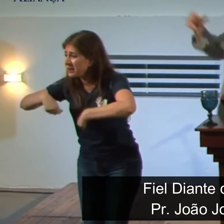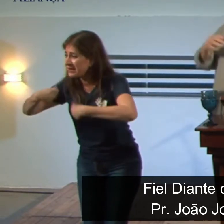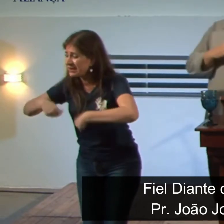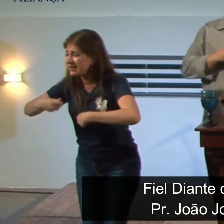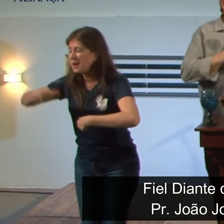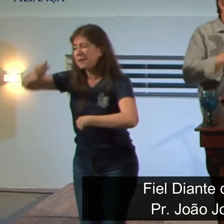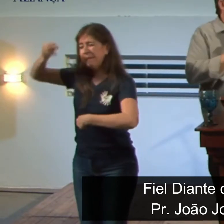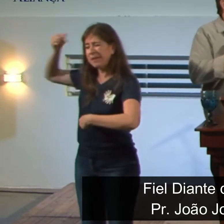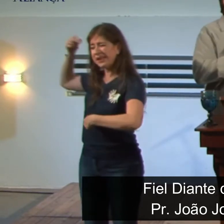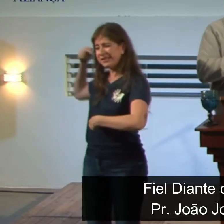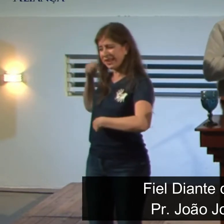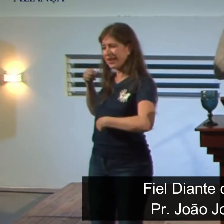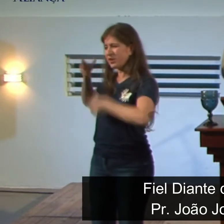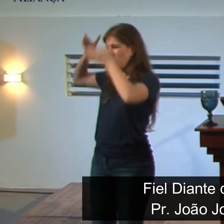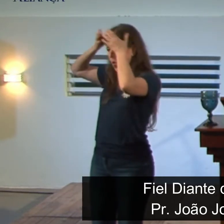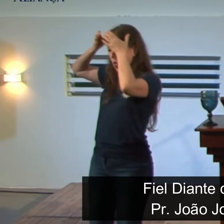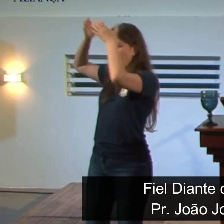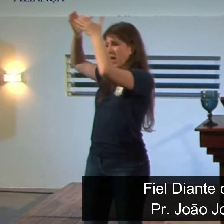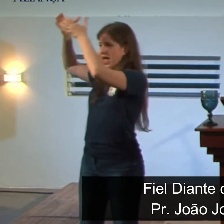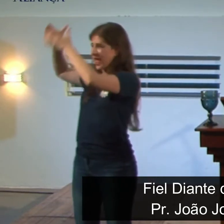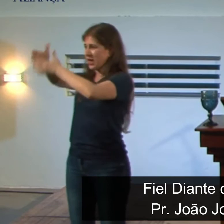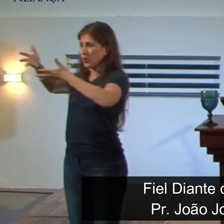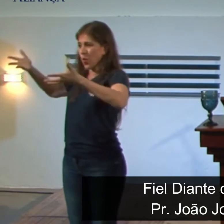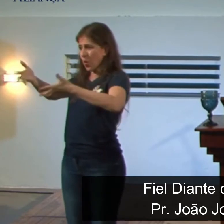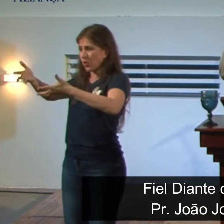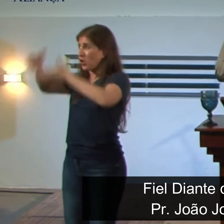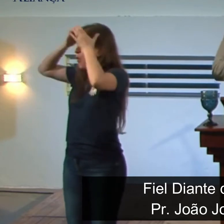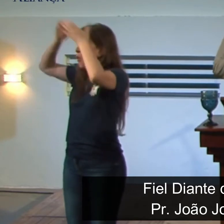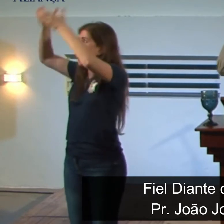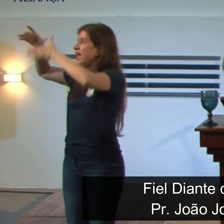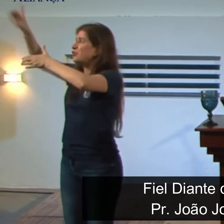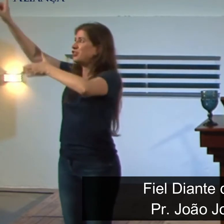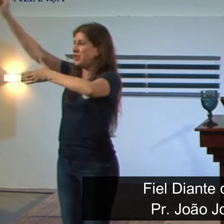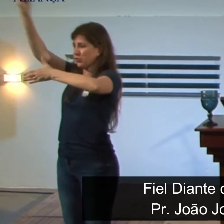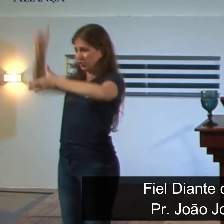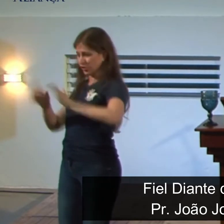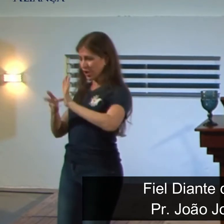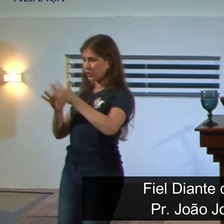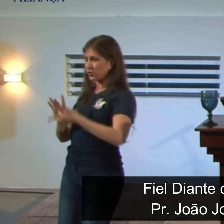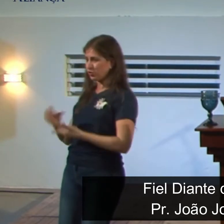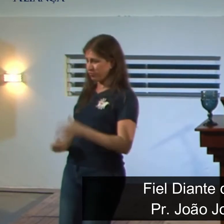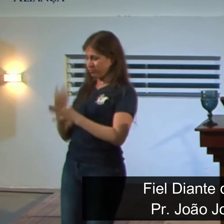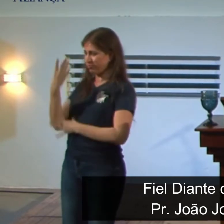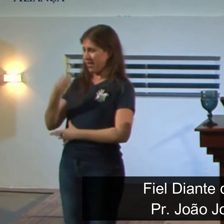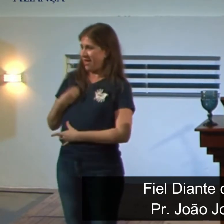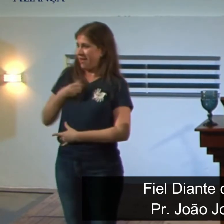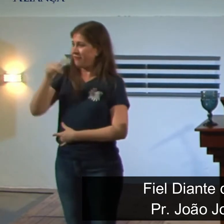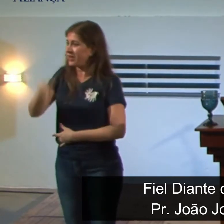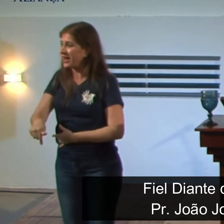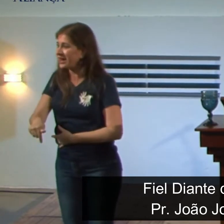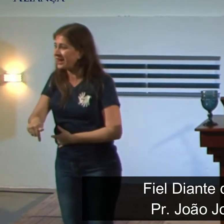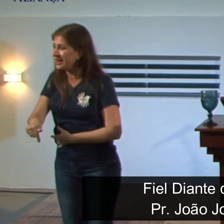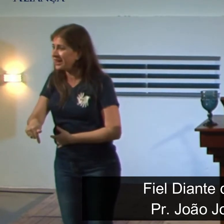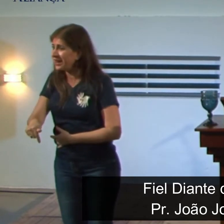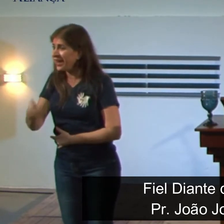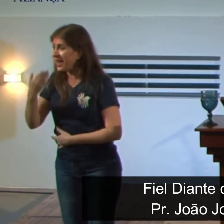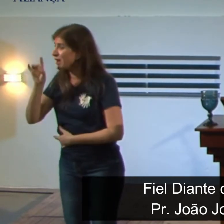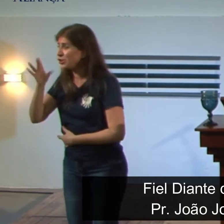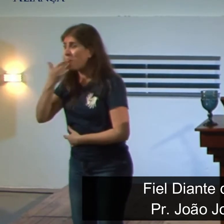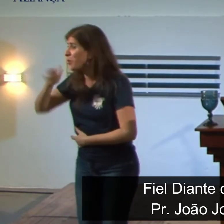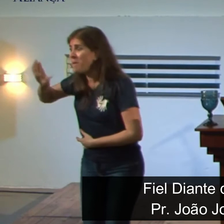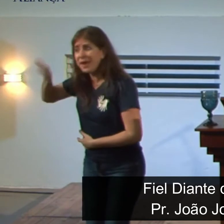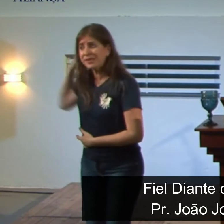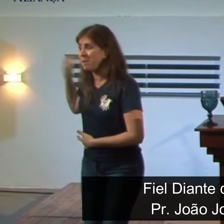nessa época o reino ainda era uma promessa, o reino para nós hoje é uma realidade, o nosso reino já foi estabelecido numa cruz e num